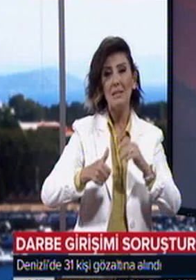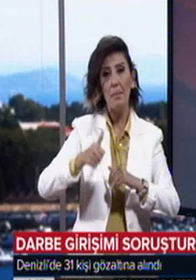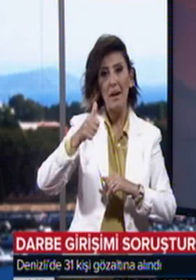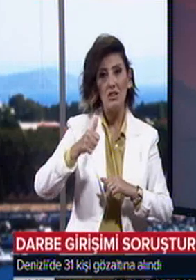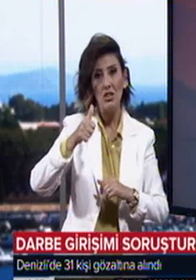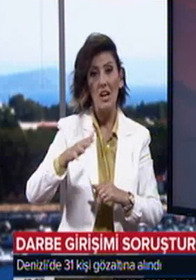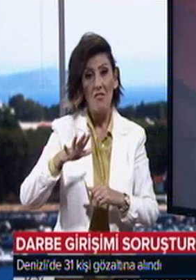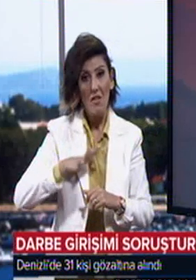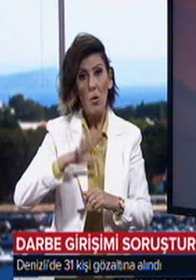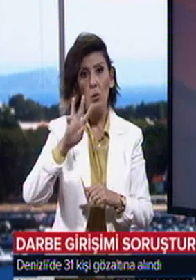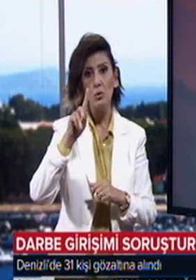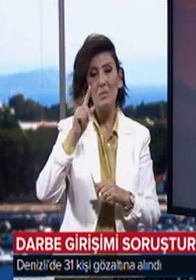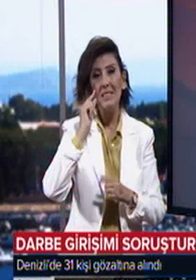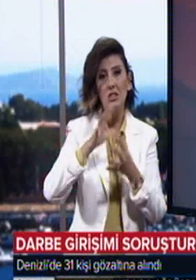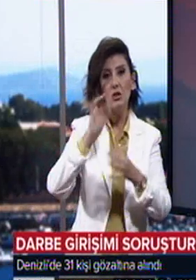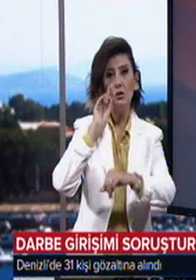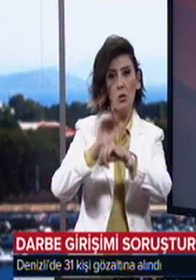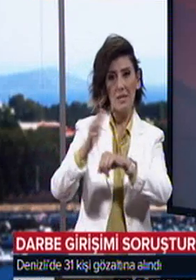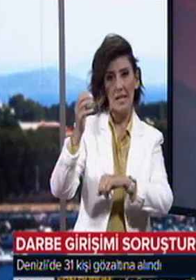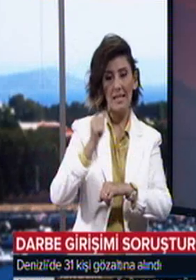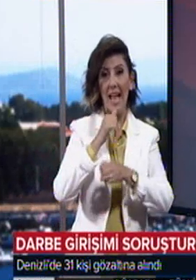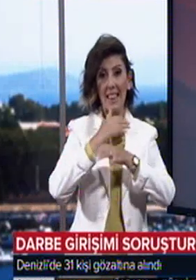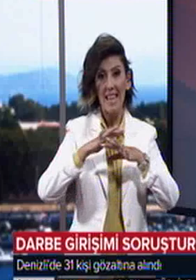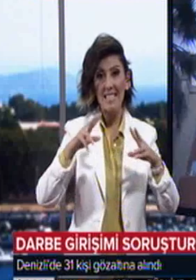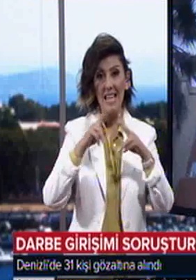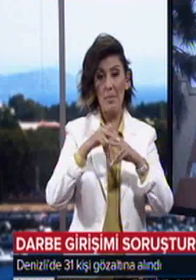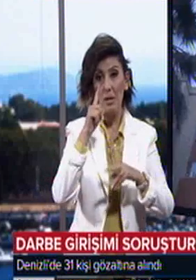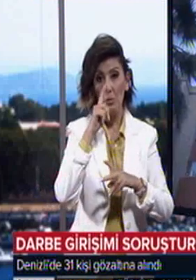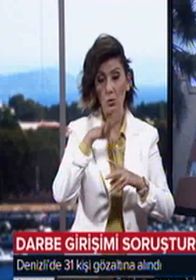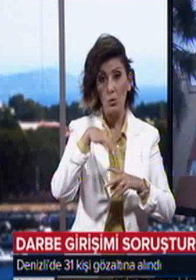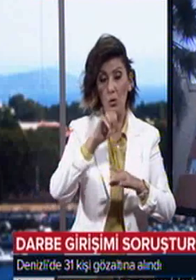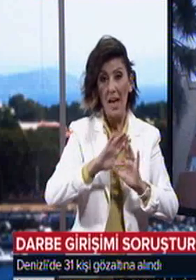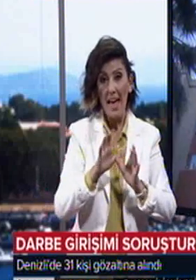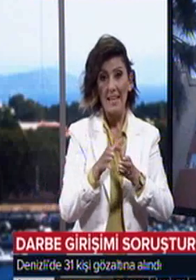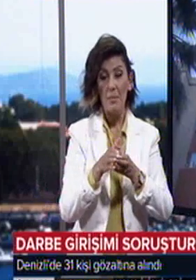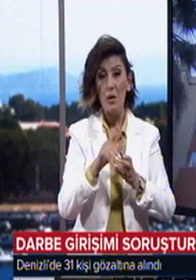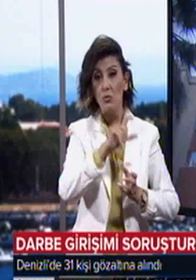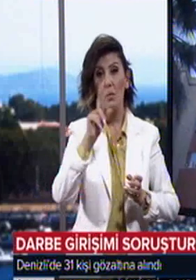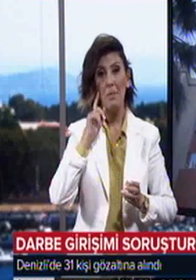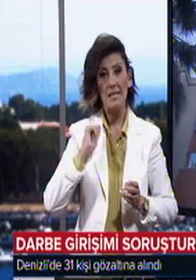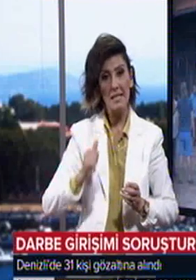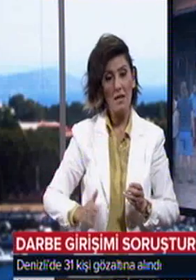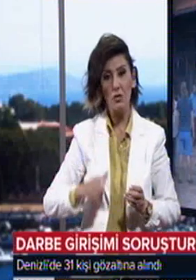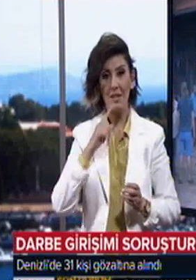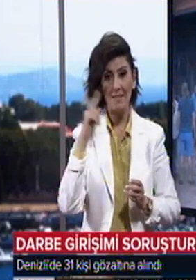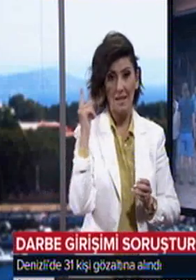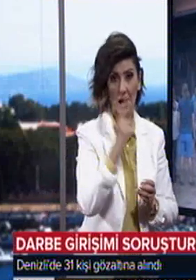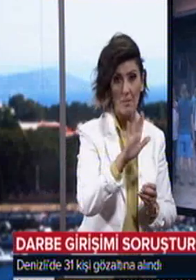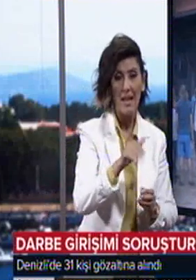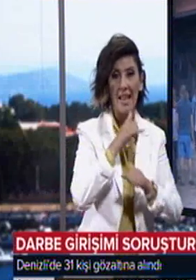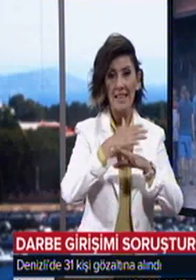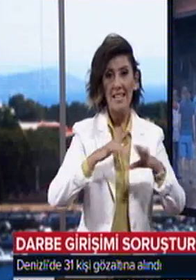olduğu 31 kişi gözaltına alındı. Denizli Emniyet Müdürlüğü ekipleri Cumhuriyet Başsavcılığının talimatı üzerine